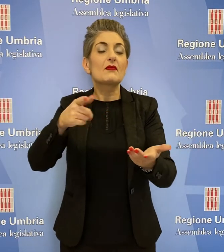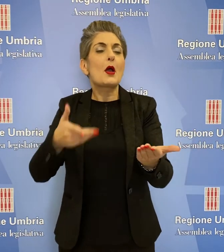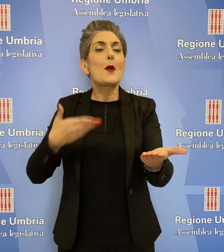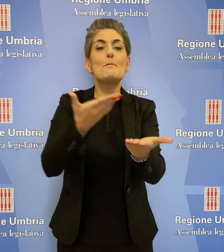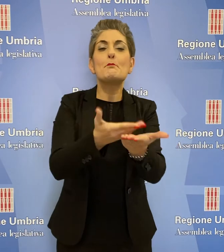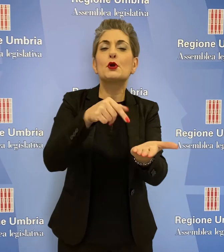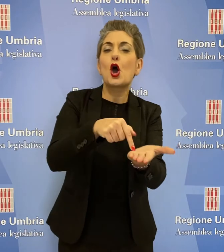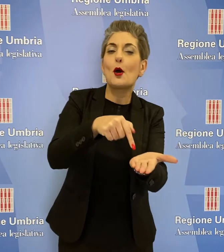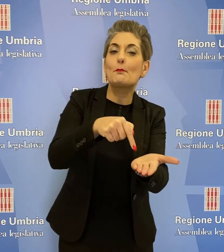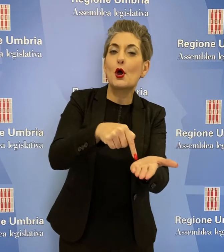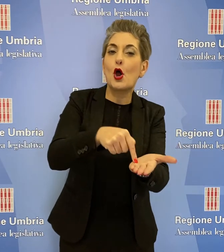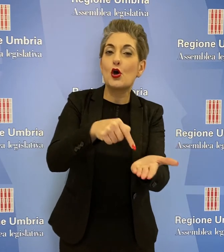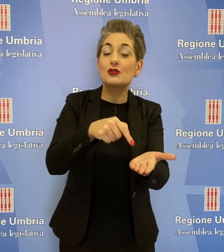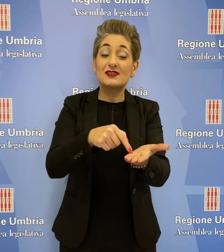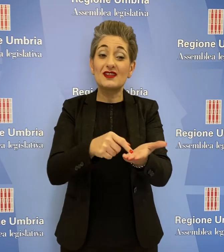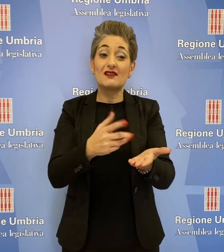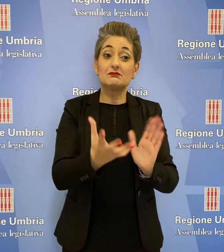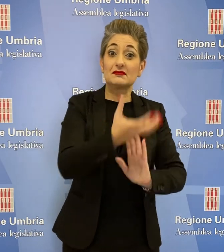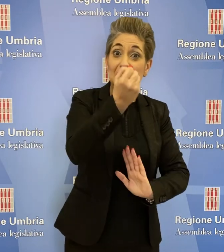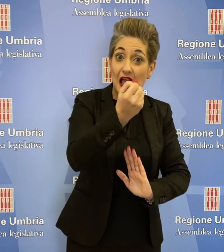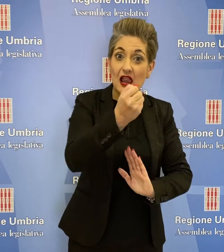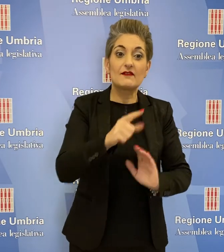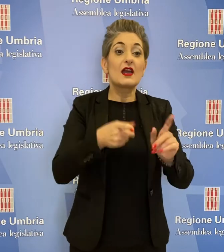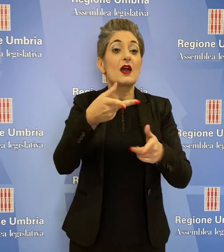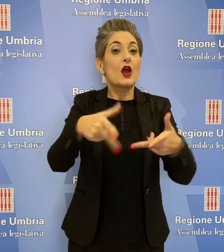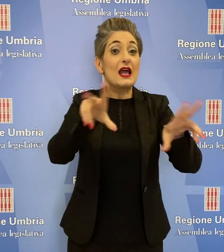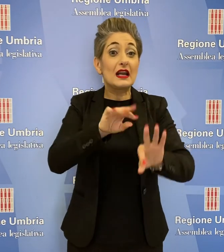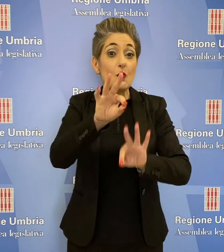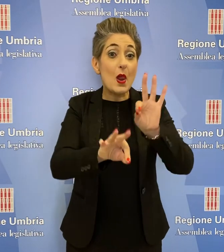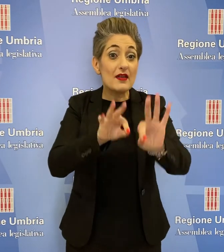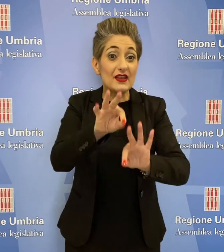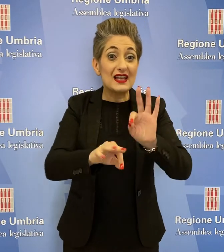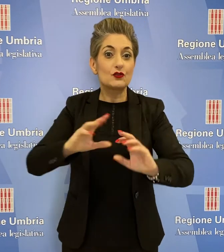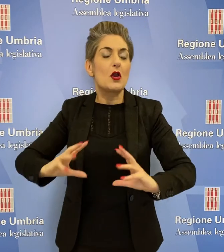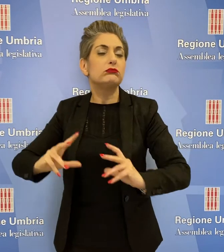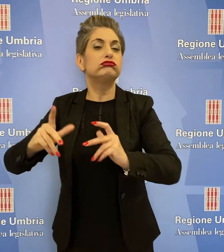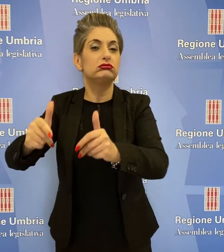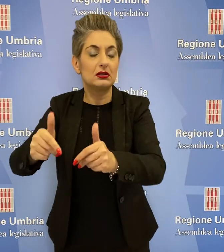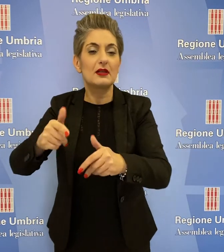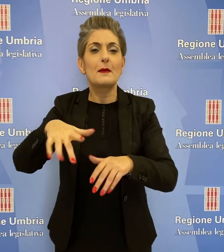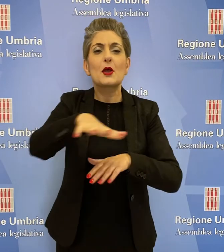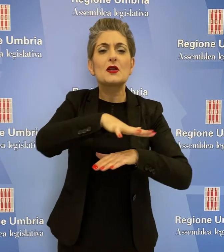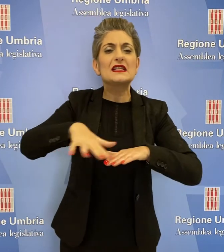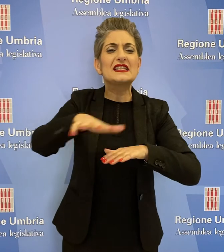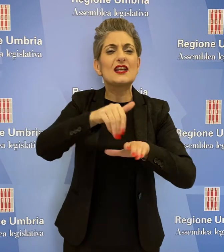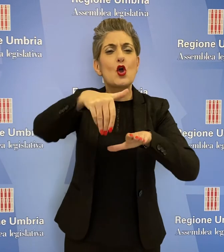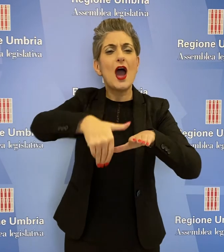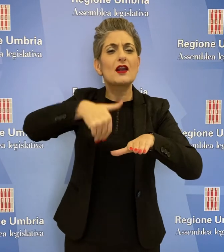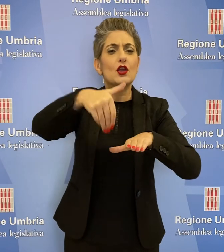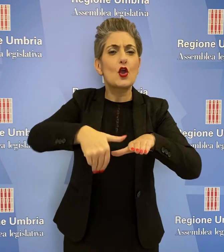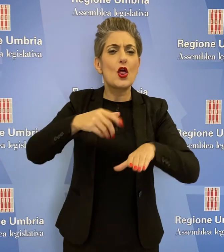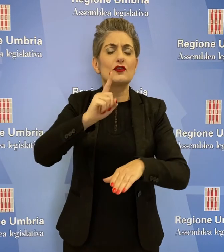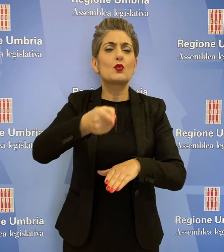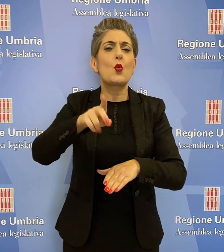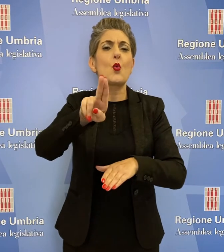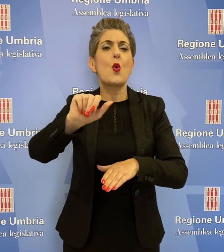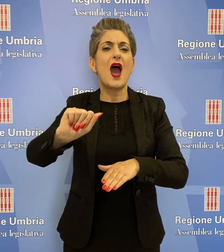salvaguardia, riqualificazione e rilancio del sito archeologico della Guastuglia, a